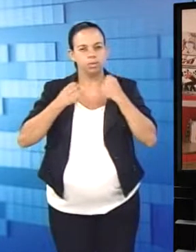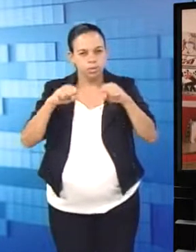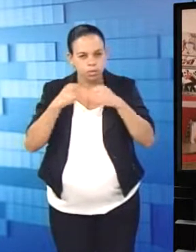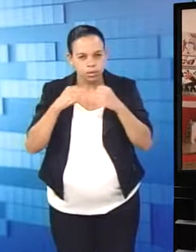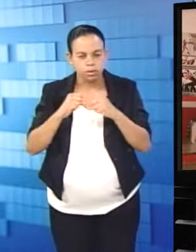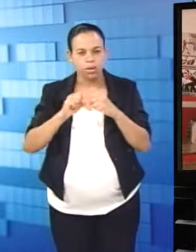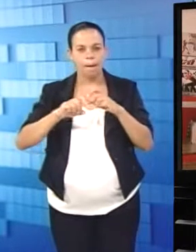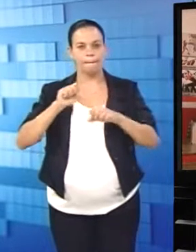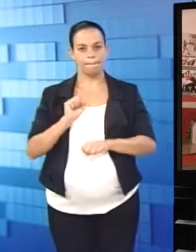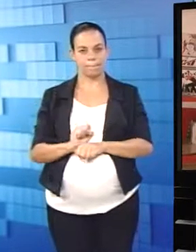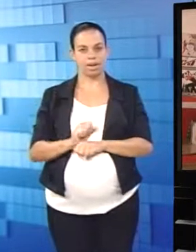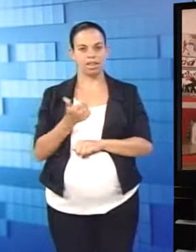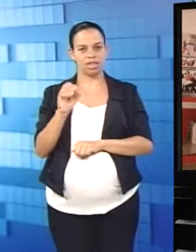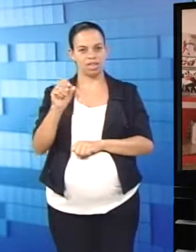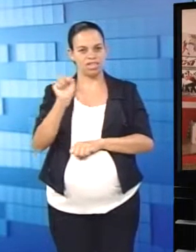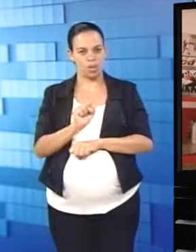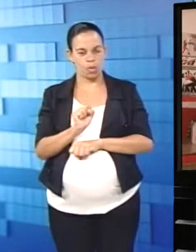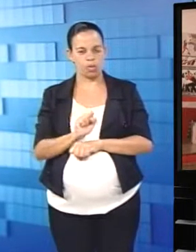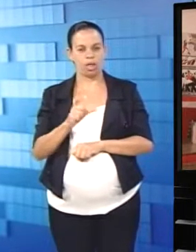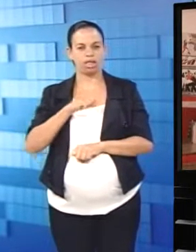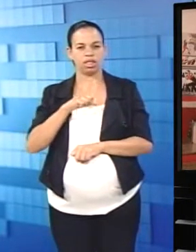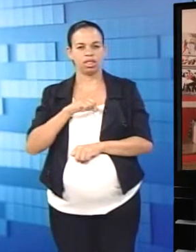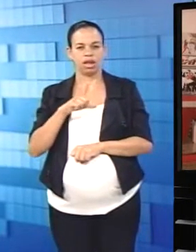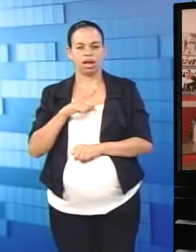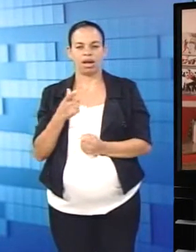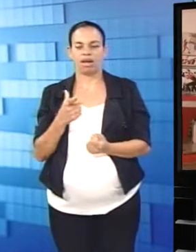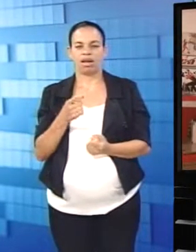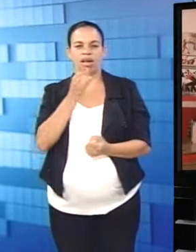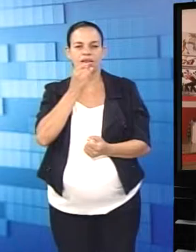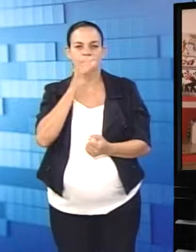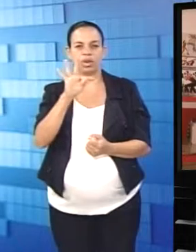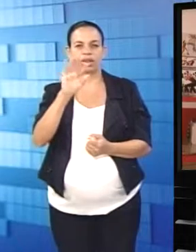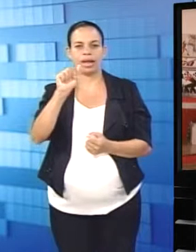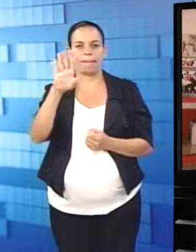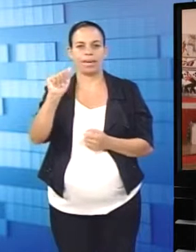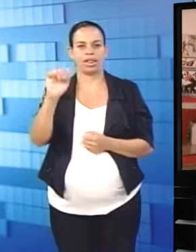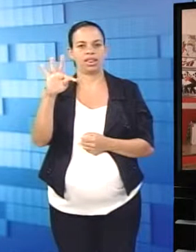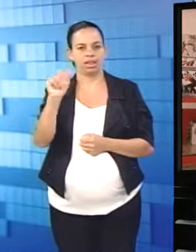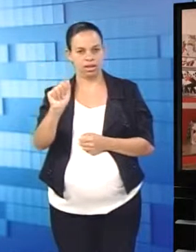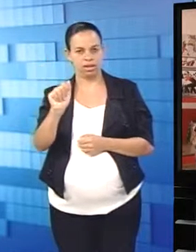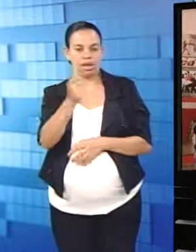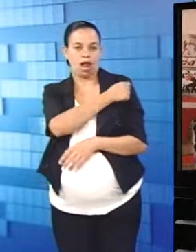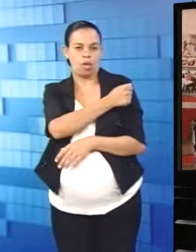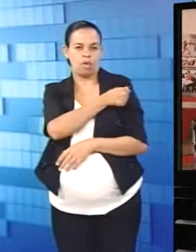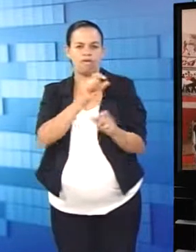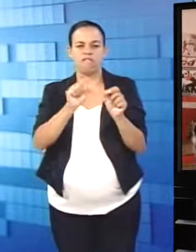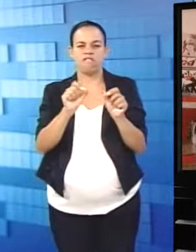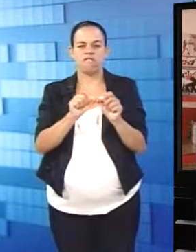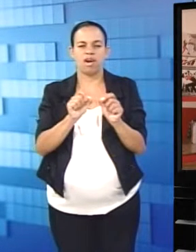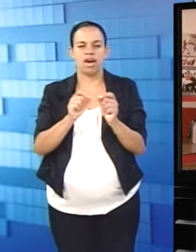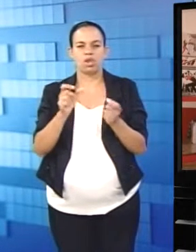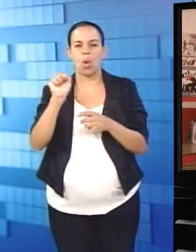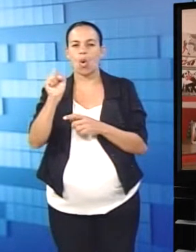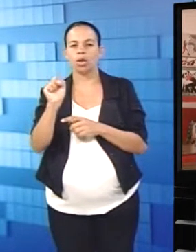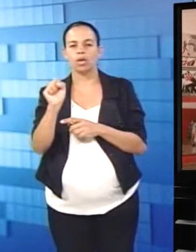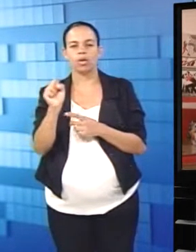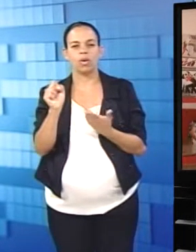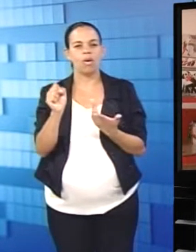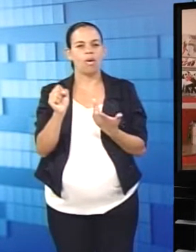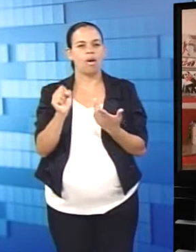segundos de intervalo. A gente tem, por exemplo, o protocolo Tabata, que é o mais famoso entre eles, em que o aluno faz 20